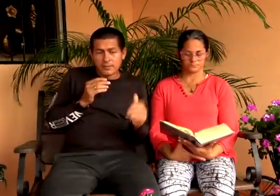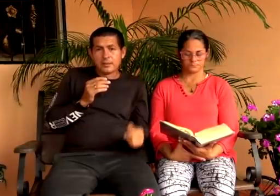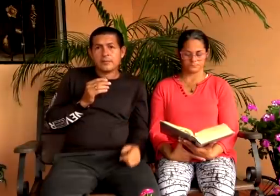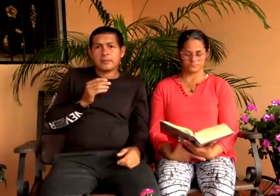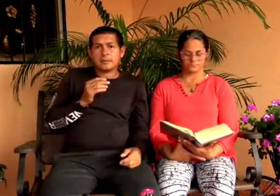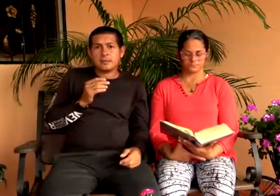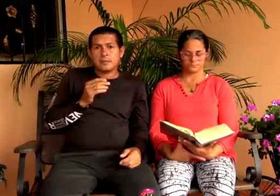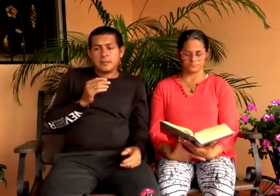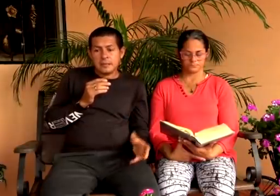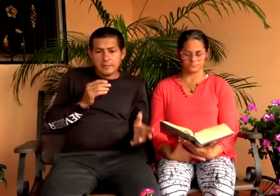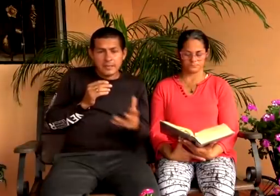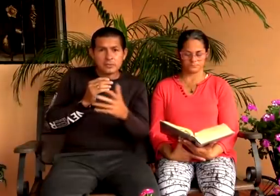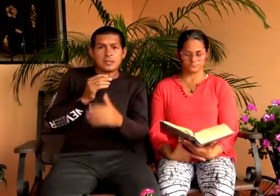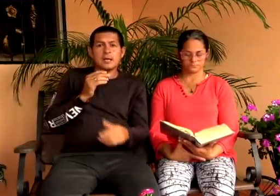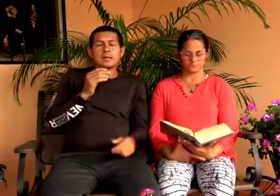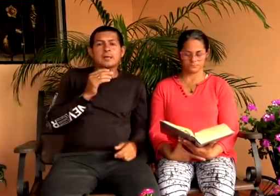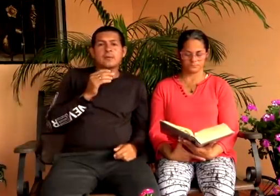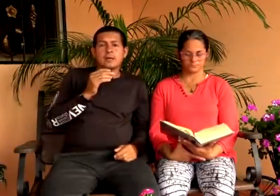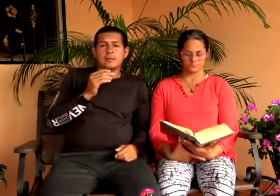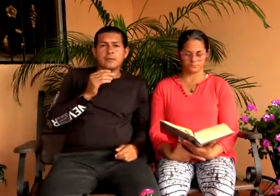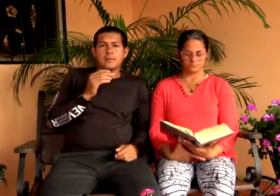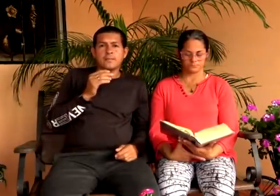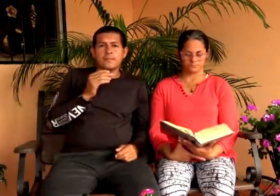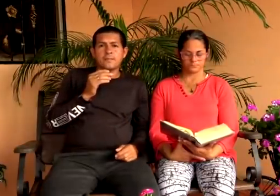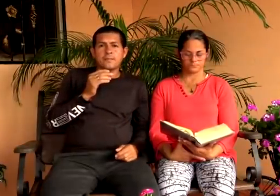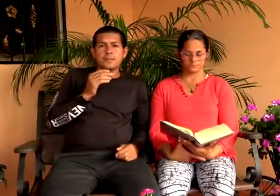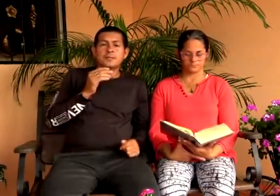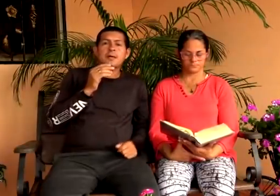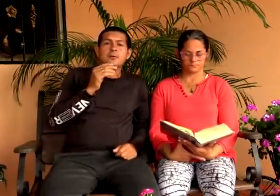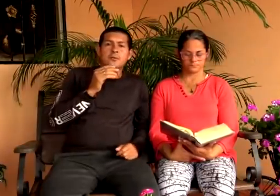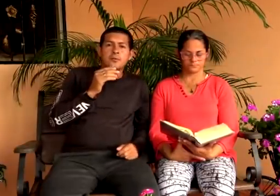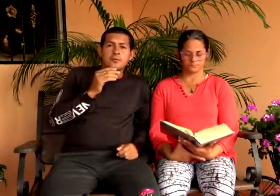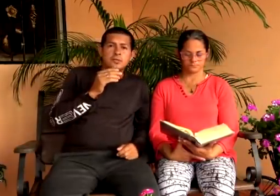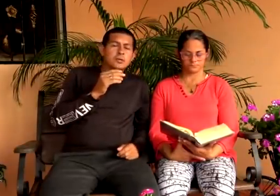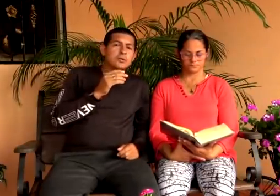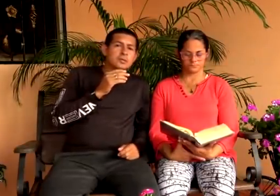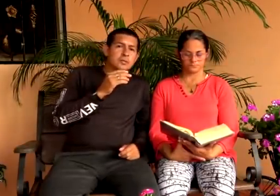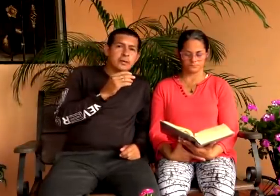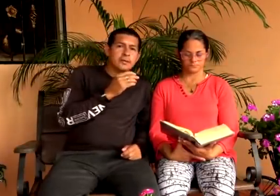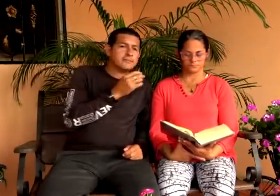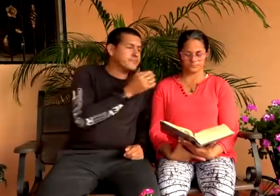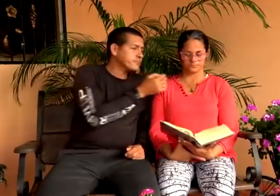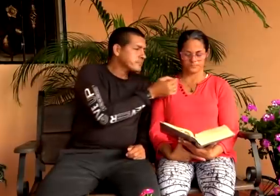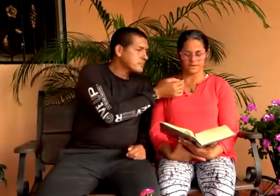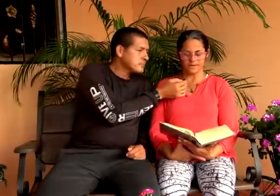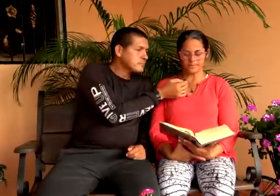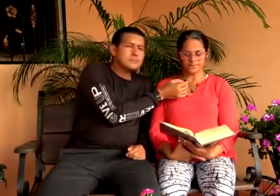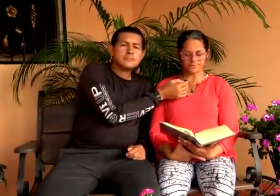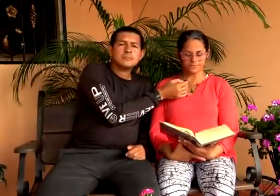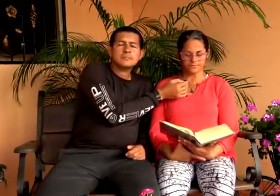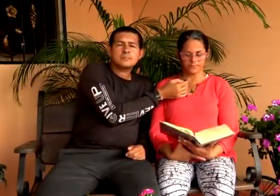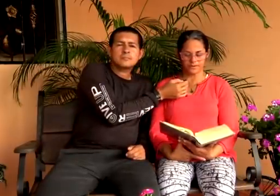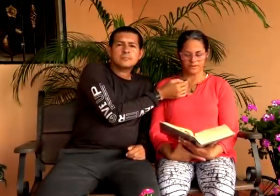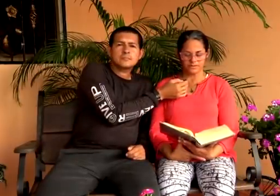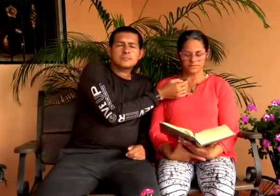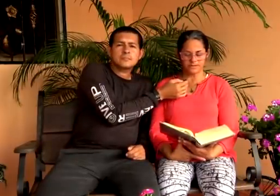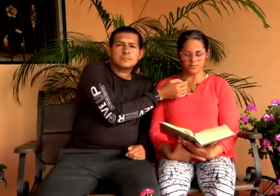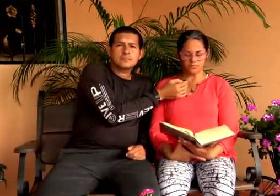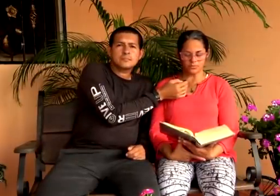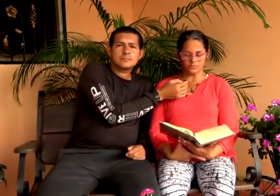que se puedan convertir librándose las ataduras al demonio santiago 519 hermanos